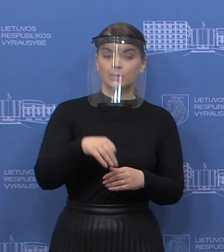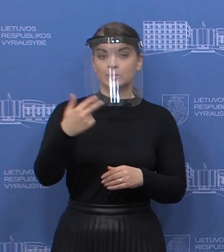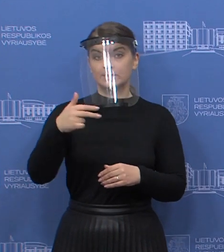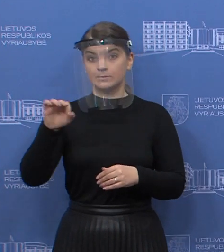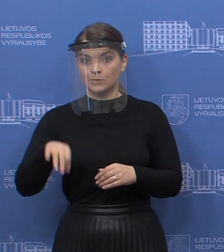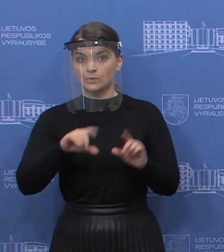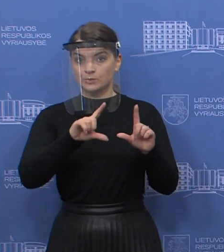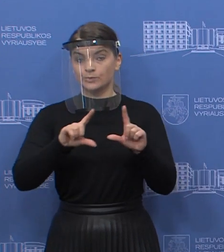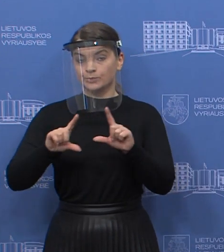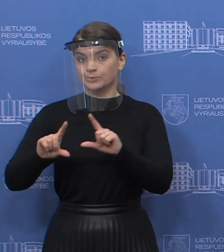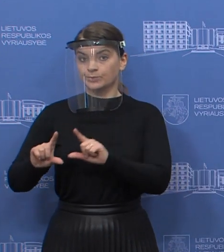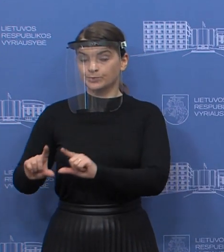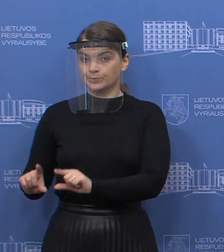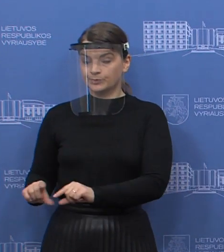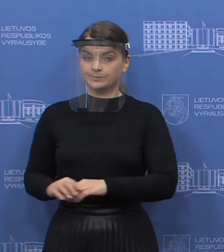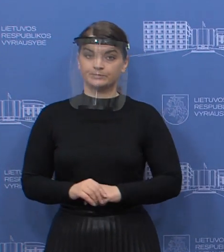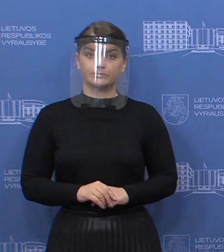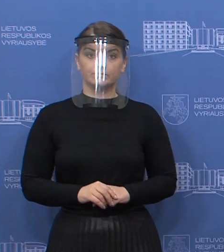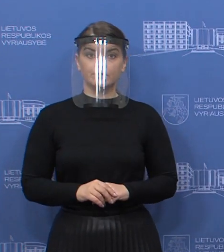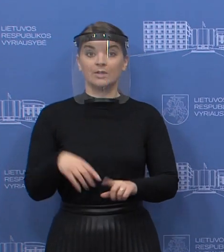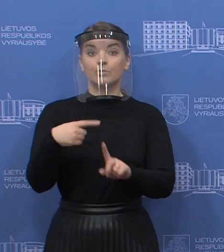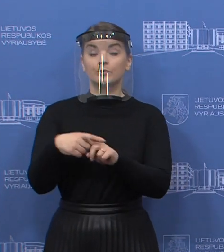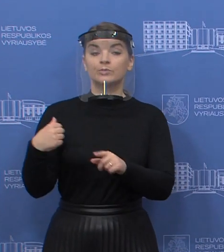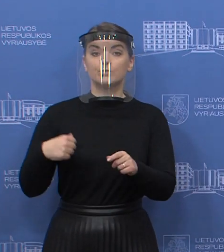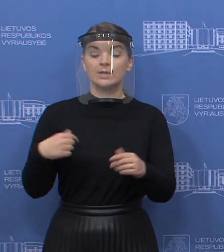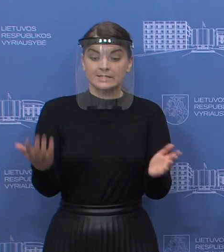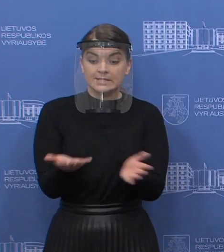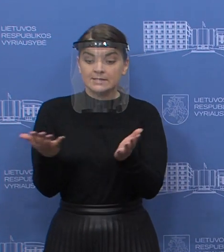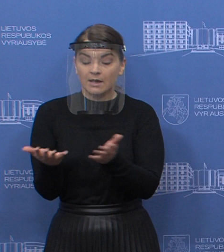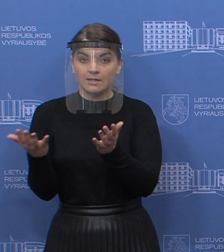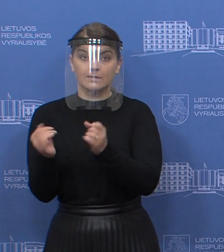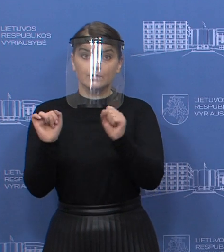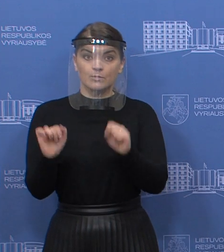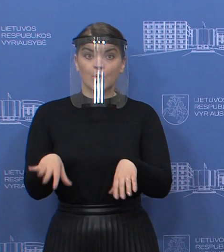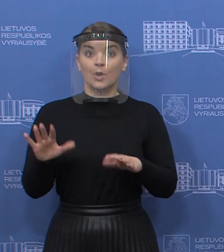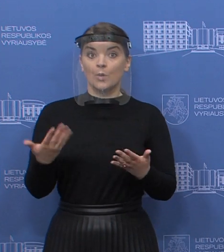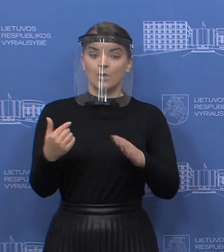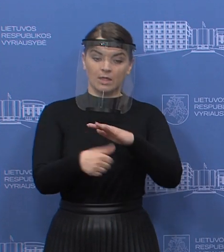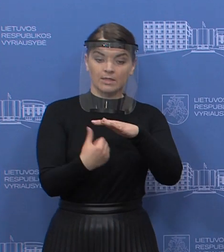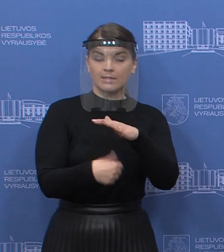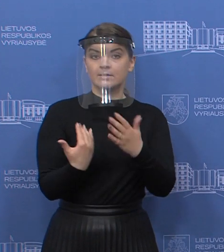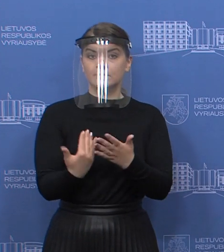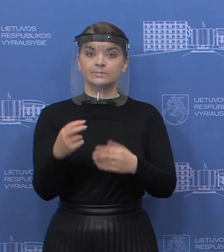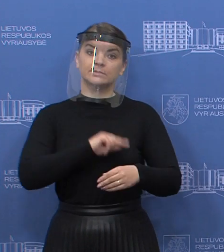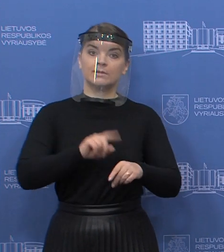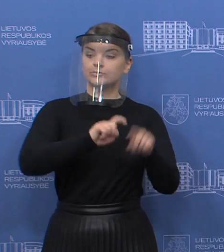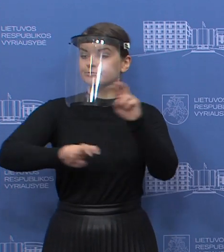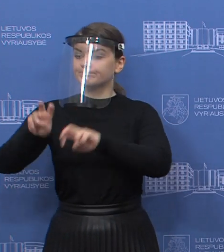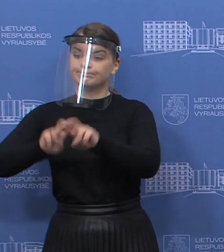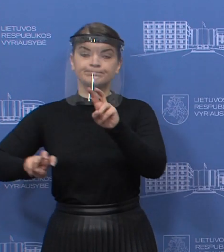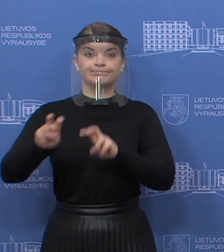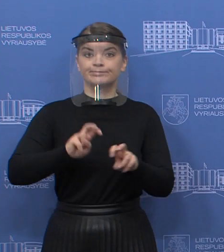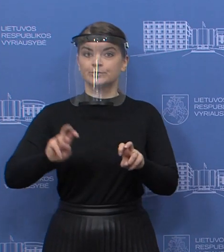procentų. Taip pat suteiktos paskato žmonėms, kurie iškaitę iš darbo rinkos, ieškotis darbo, persikvalifikuoti,